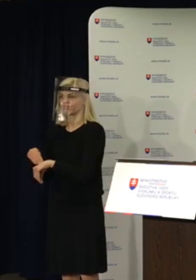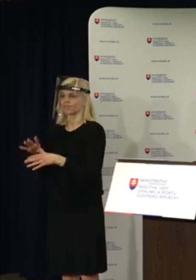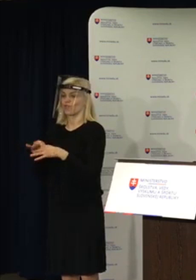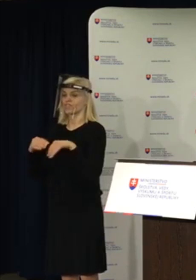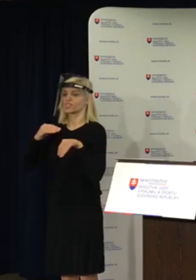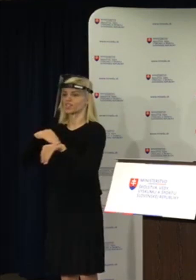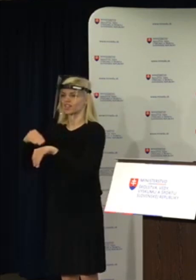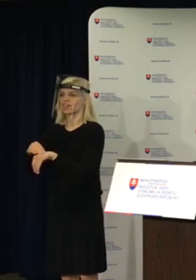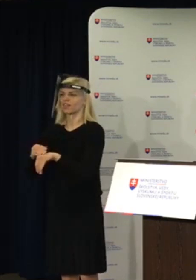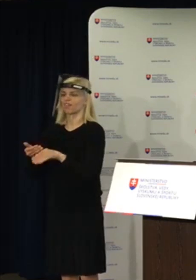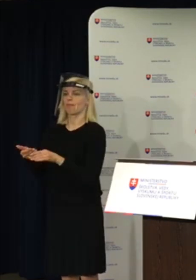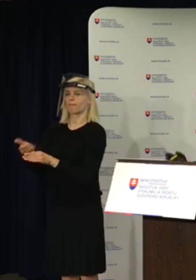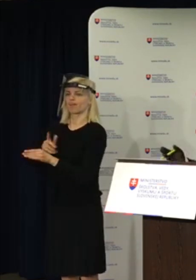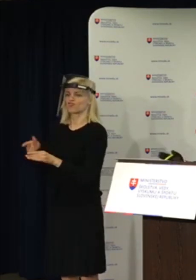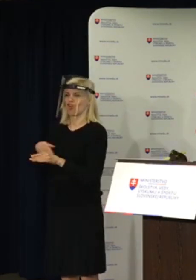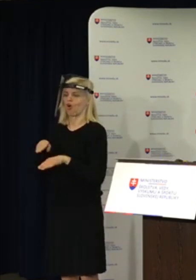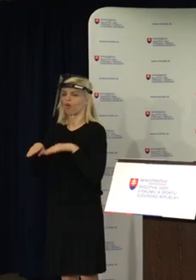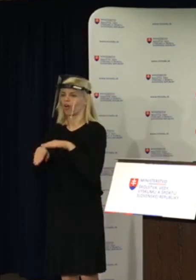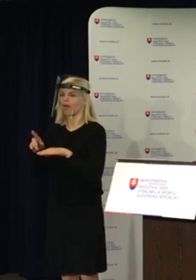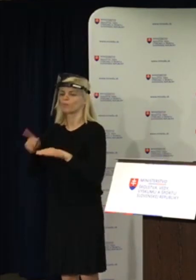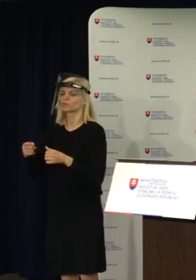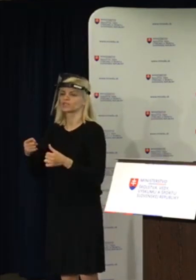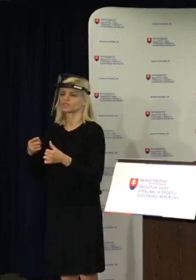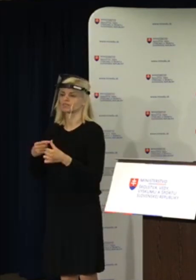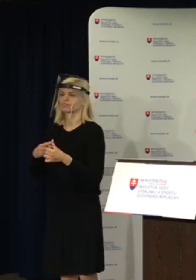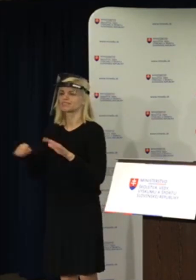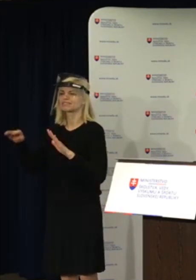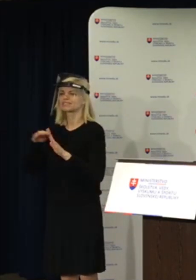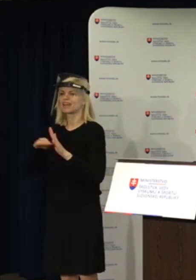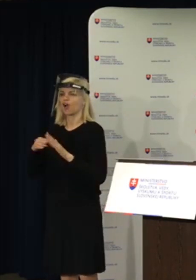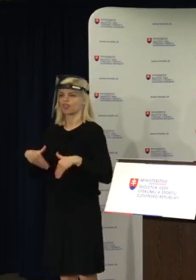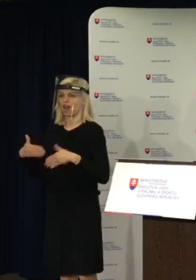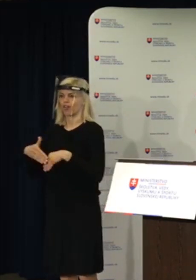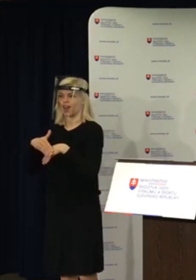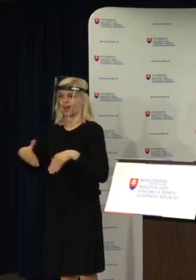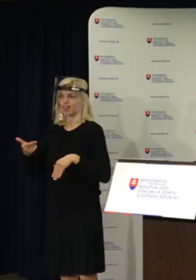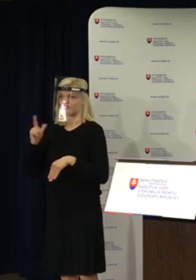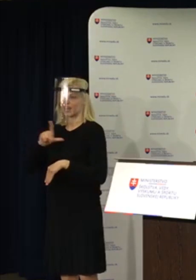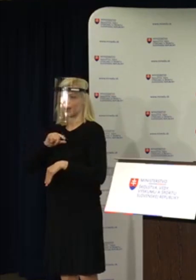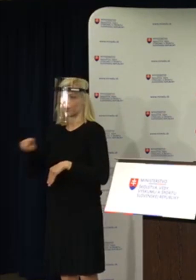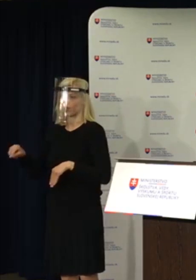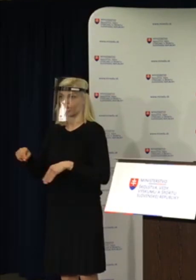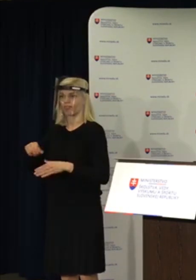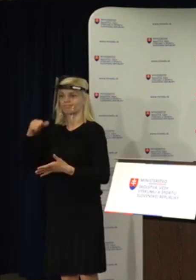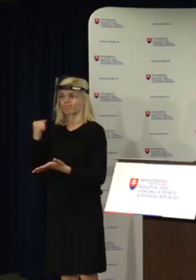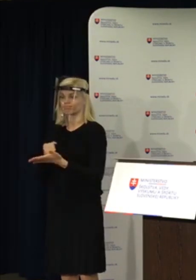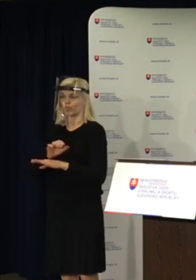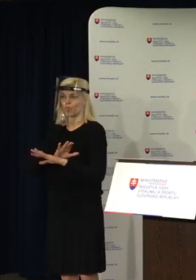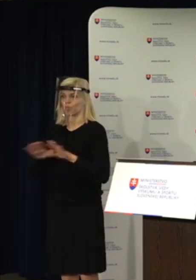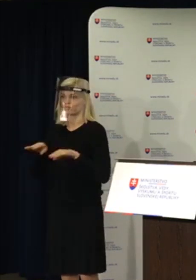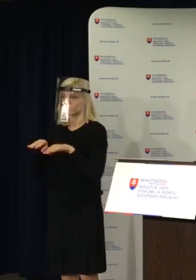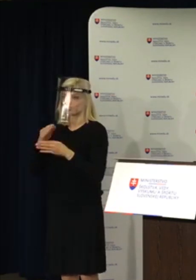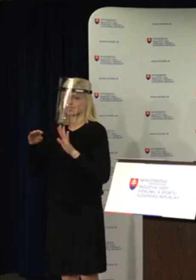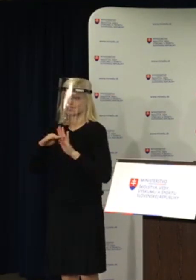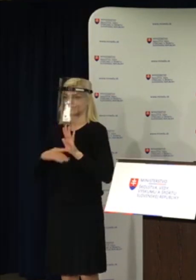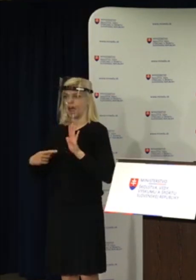krokov. Poprvé to bolo, že včera nám musel prejsť zákon v Národnej rade Slovenskej republiky, ktorý umožňuje vlastne ministerstvu